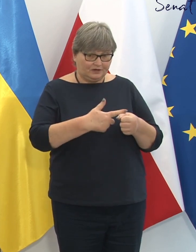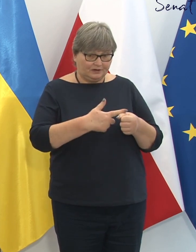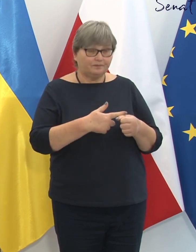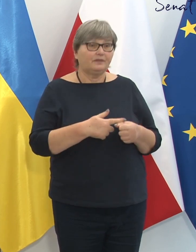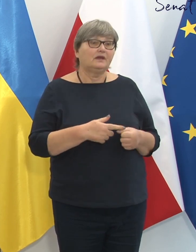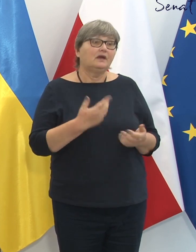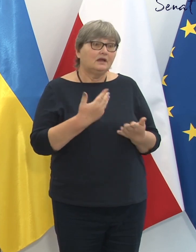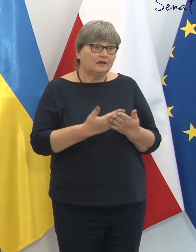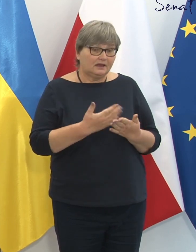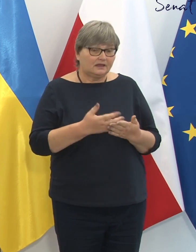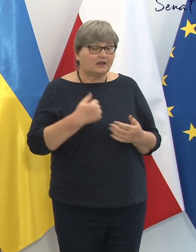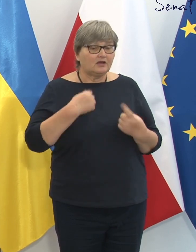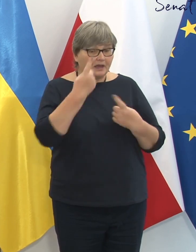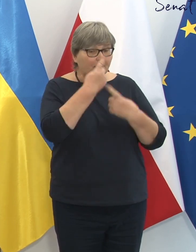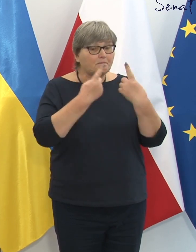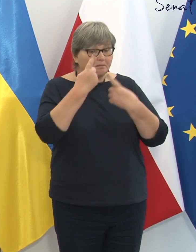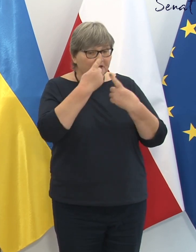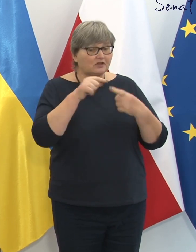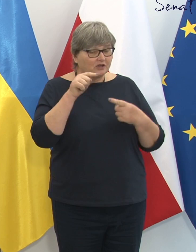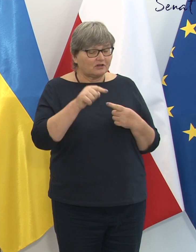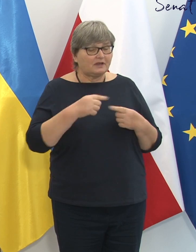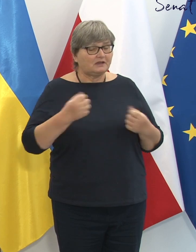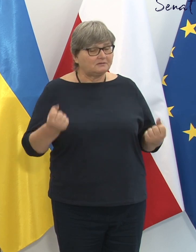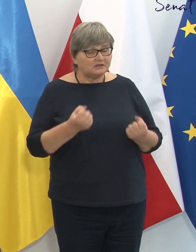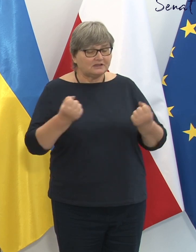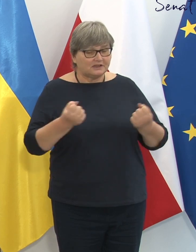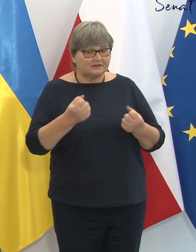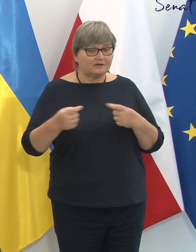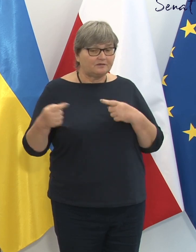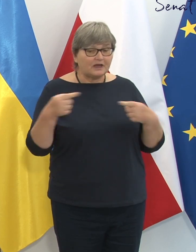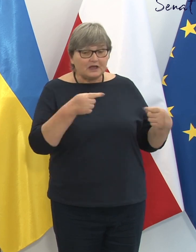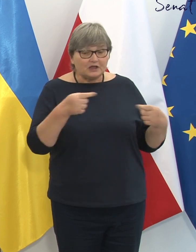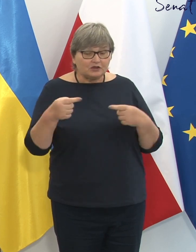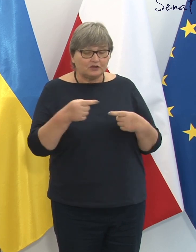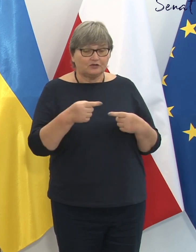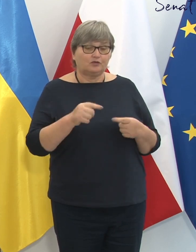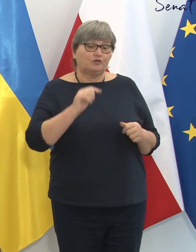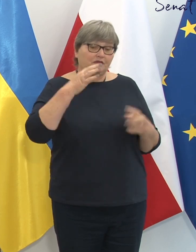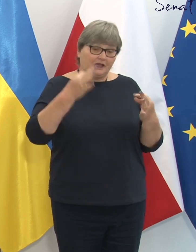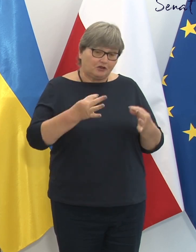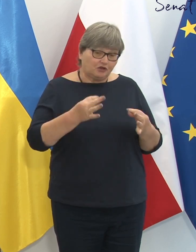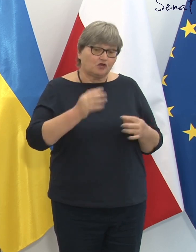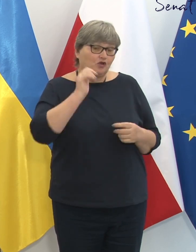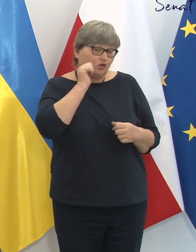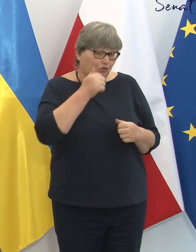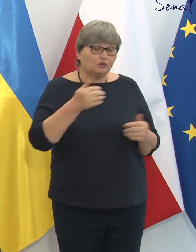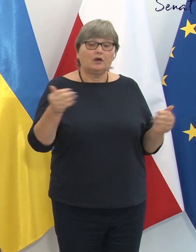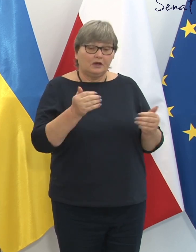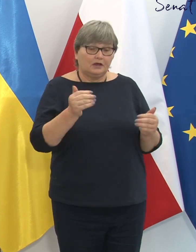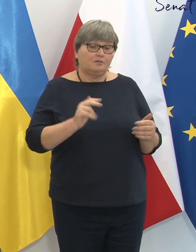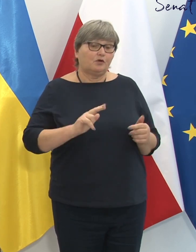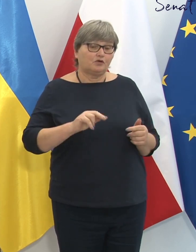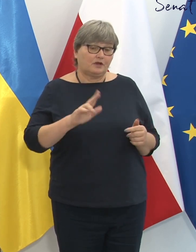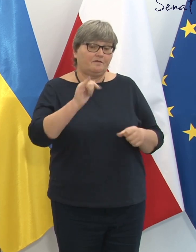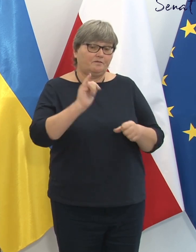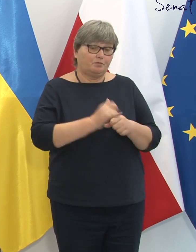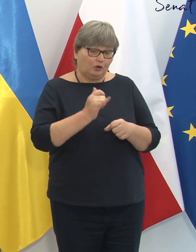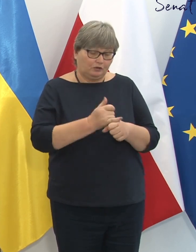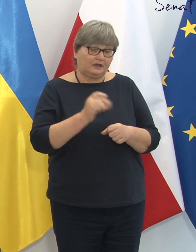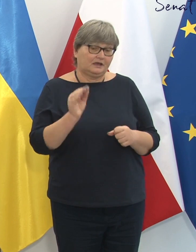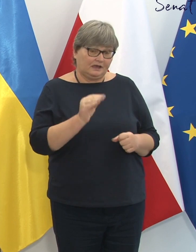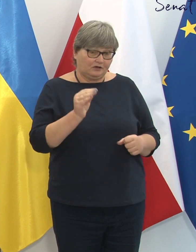więc spodziewam się intensywnych obrad dziś, jutro i jak trzeba będzie również w piątek.